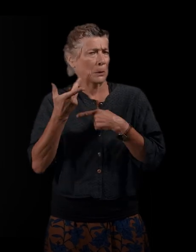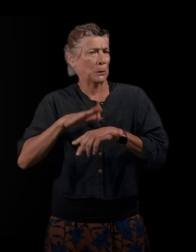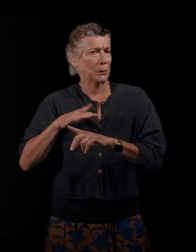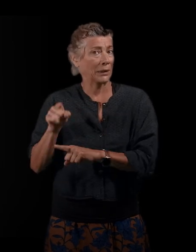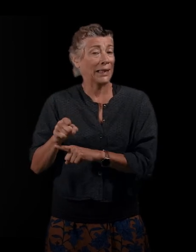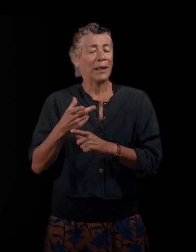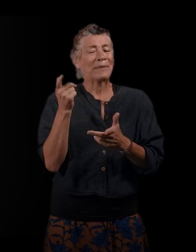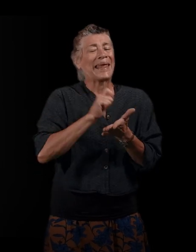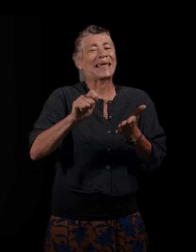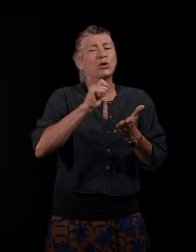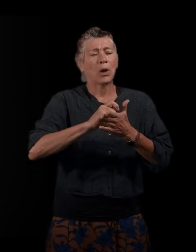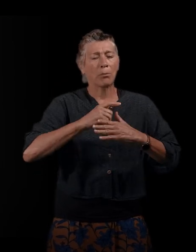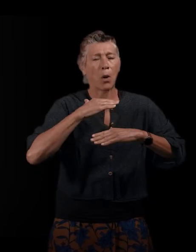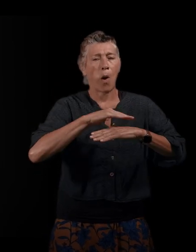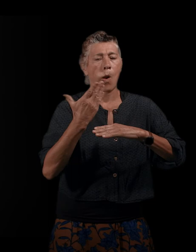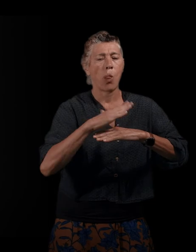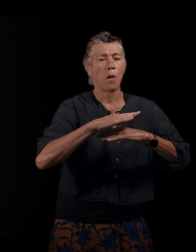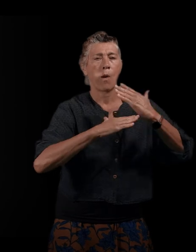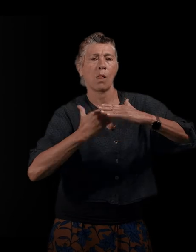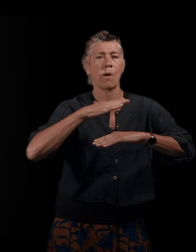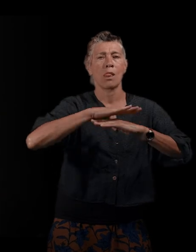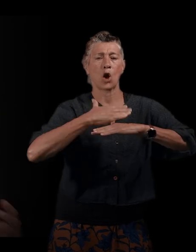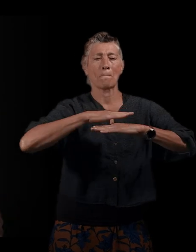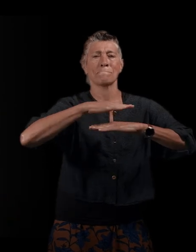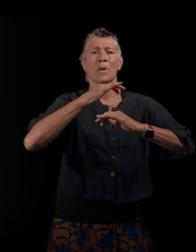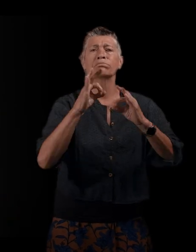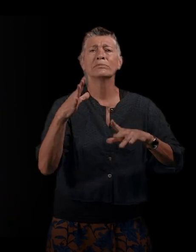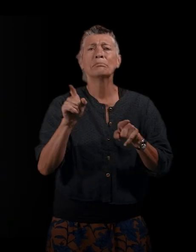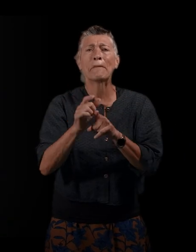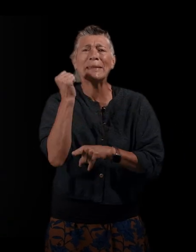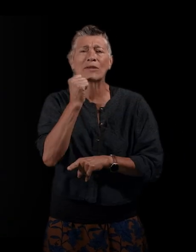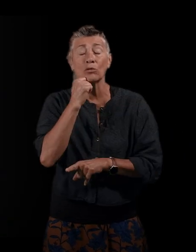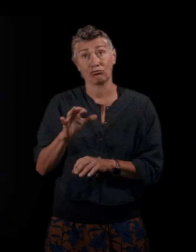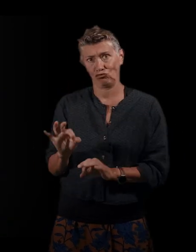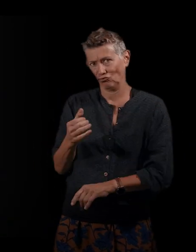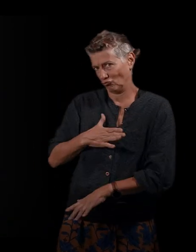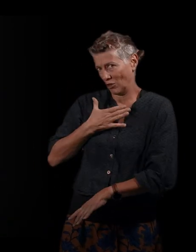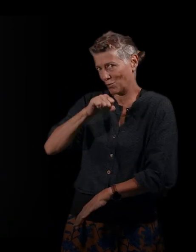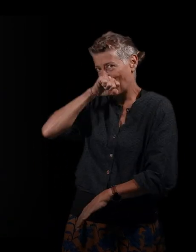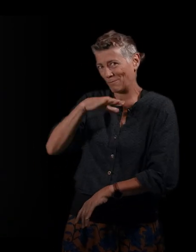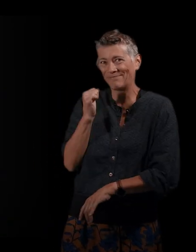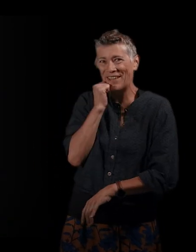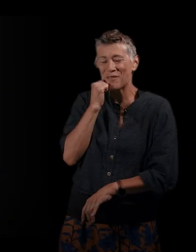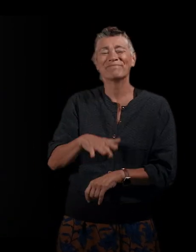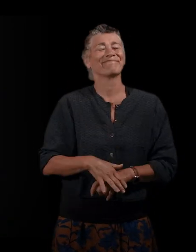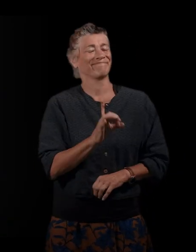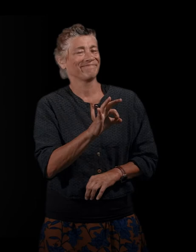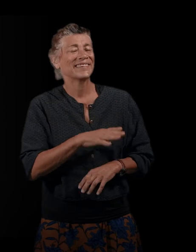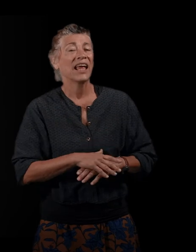Je suis un peu pâtissière. Ou différentes strates historiques s'entremêlent. Répond-elle à une façon de